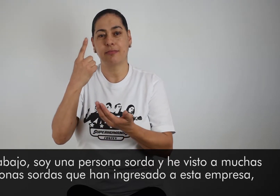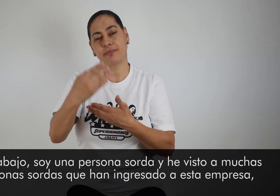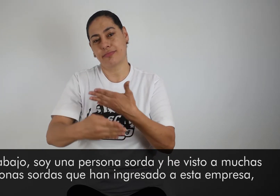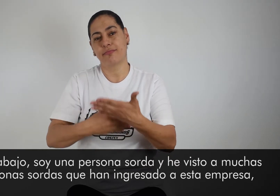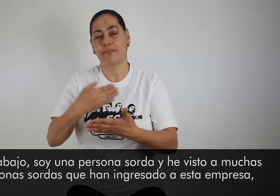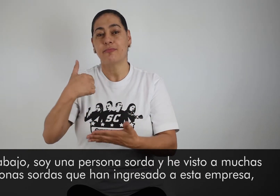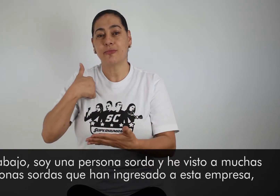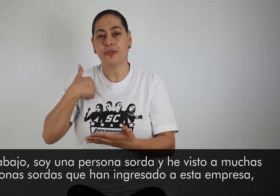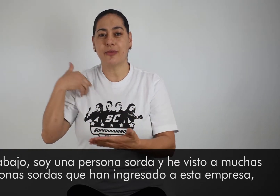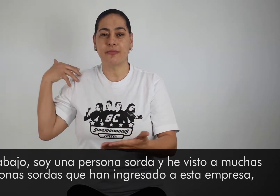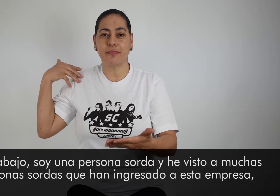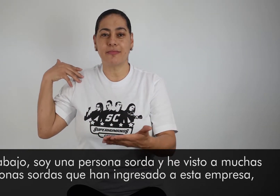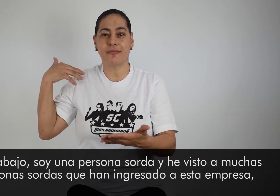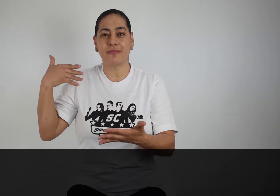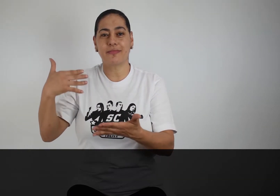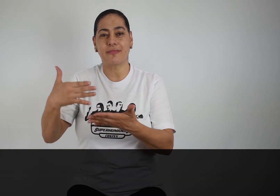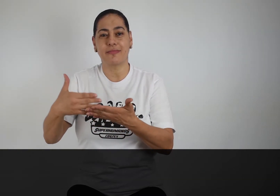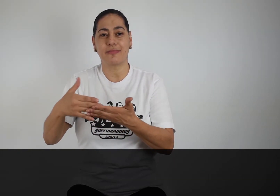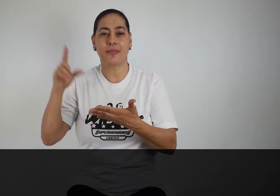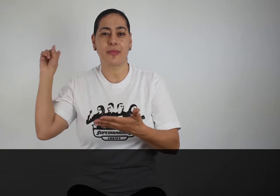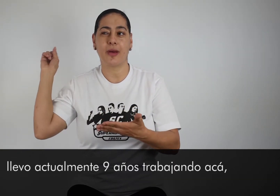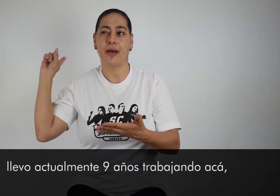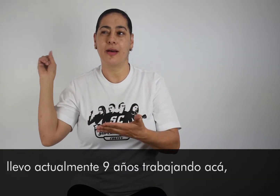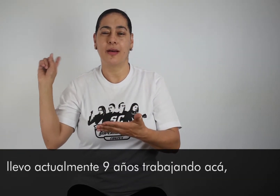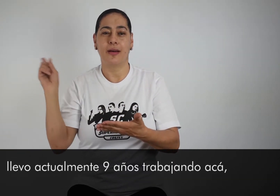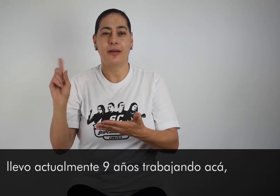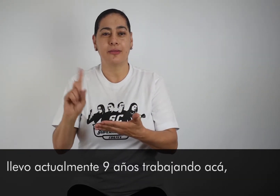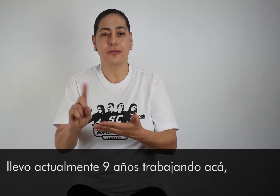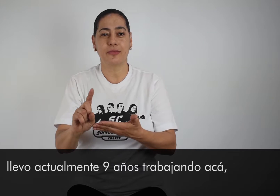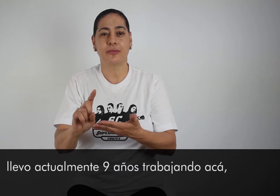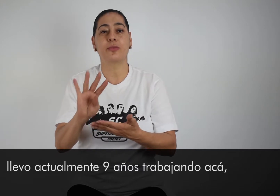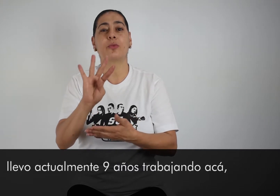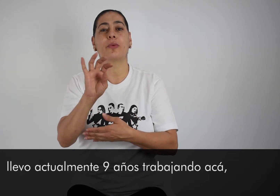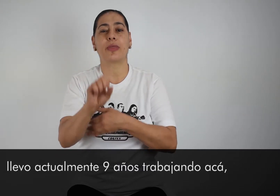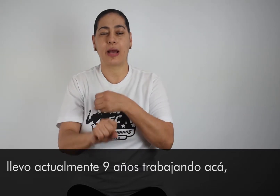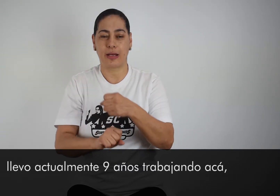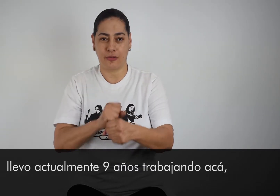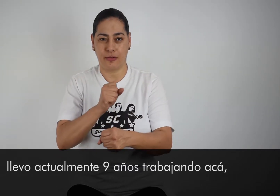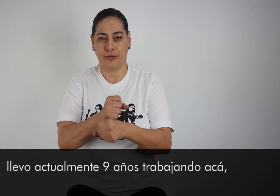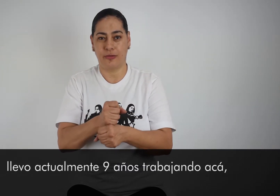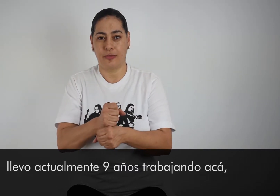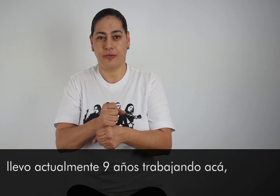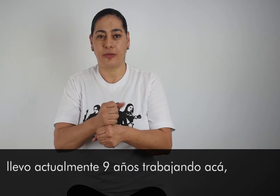han ingresado a esta empresa. Sí, llevo actualmente nueve años trabajando acá.